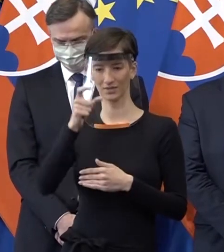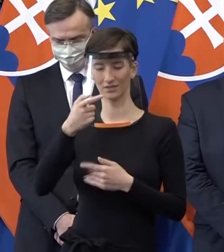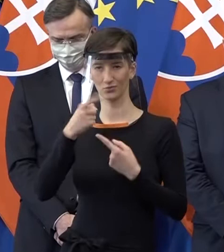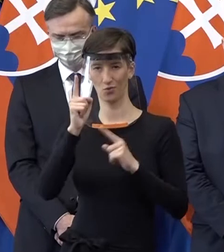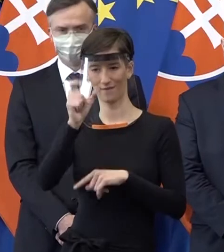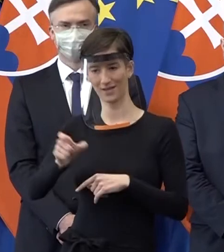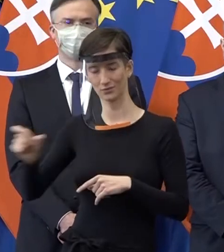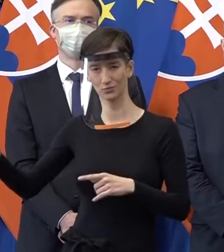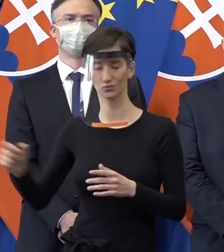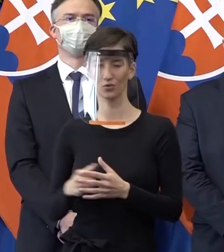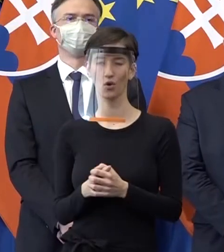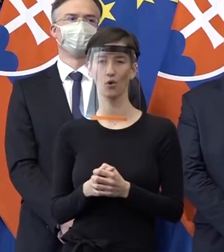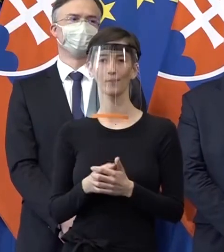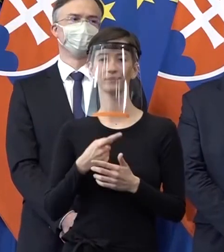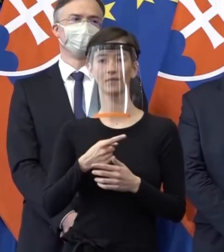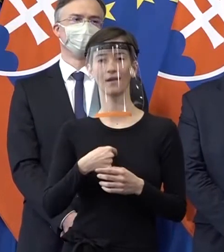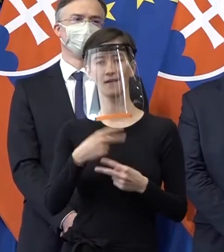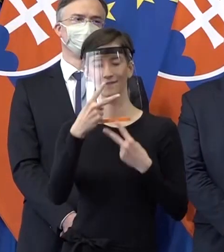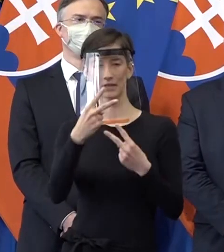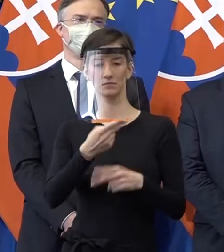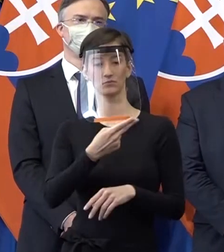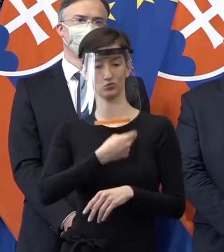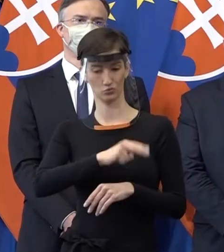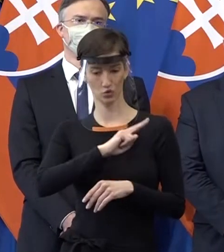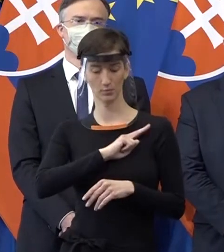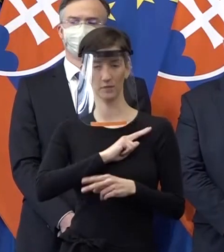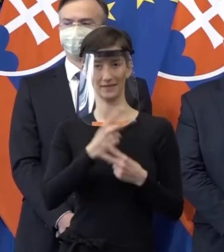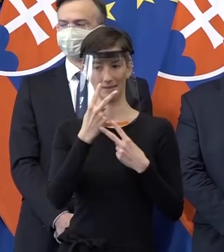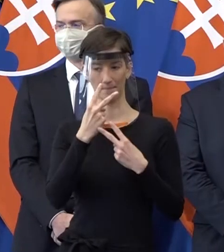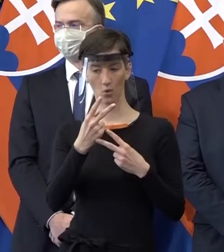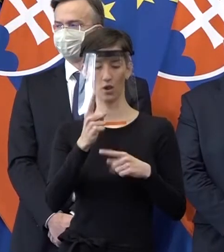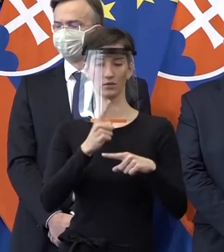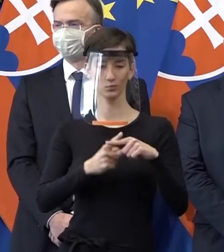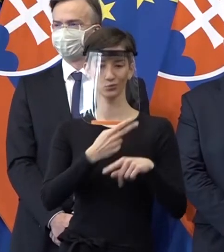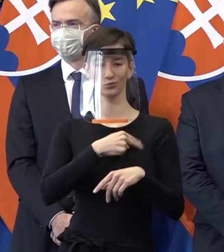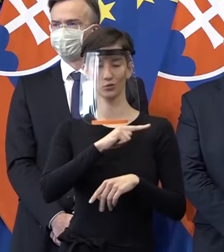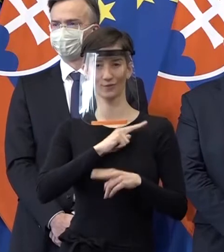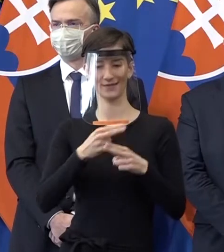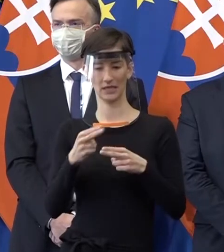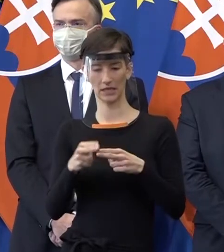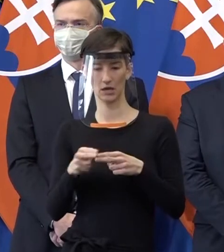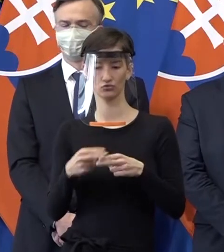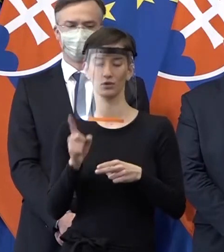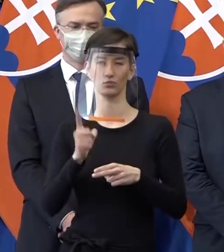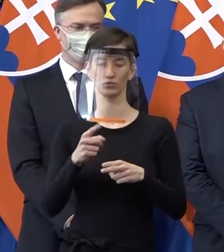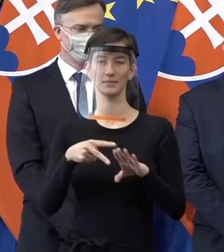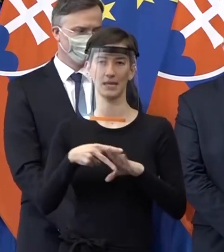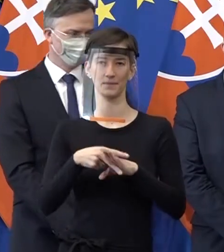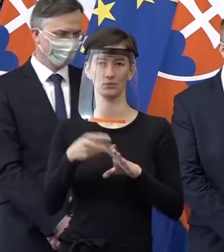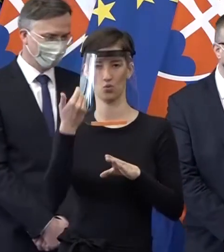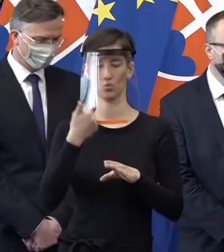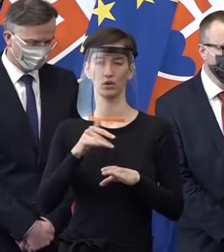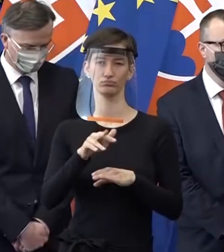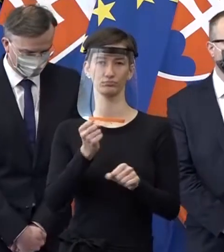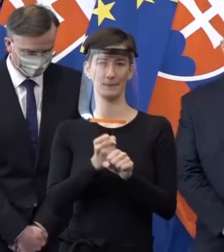zodpovedným prístupom dokážeme minimalizovať škódy na ľudských osúdoch a zabezpečiť, ľudia mali prácu. Ďakujem veľmi pekne, že ste prišli.